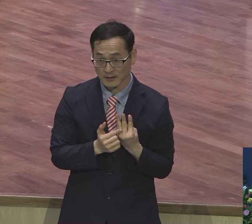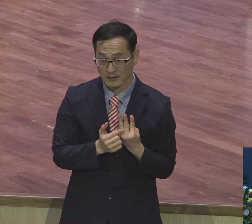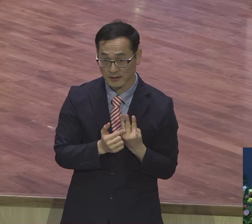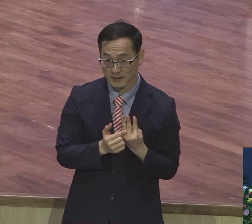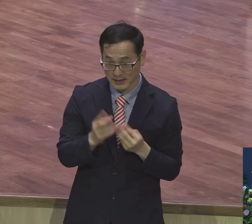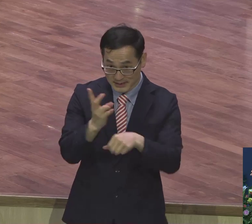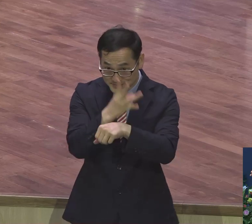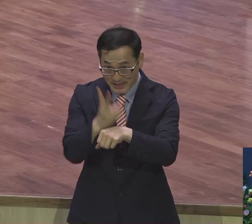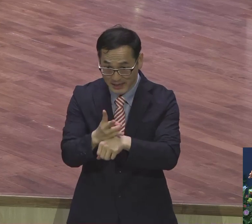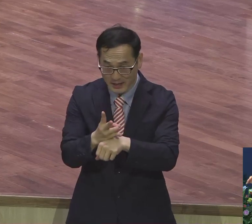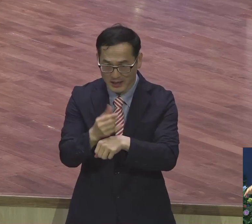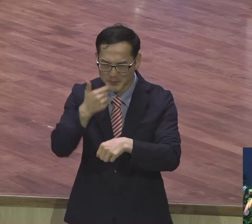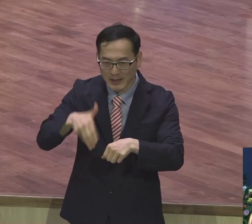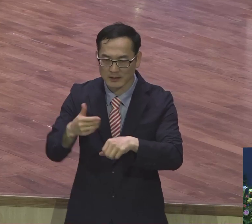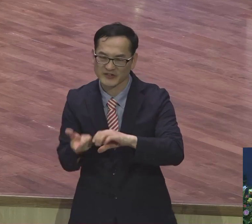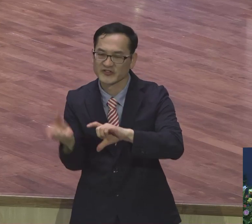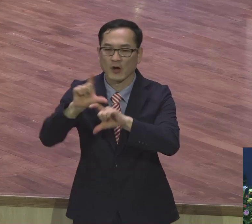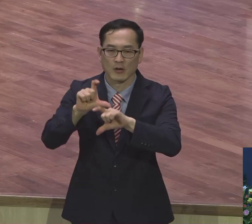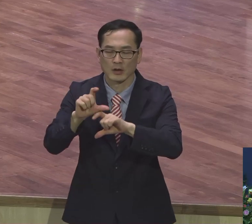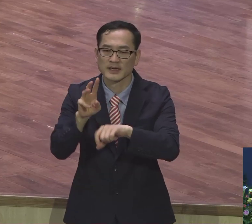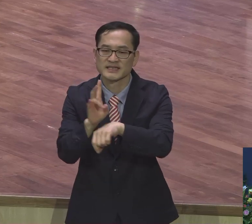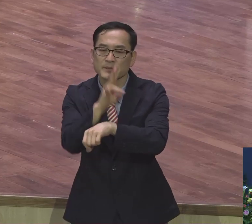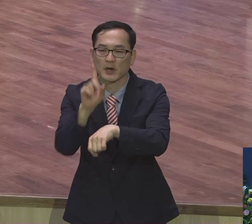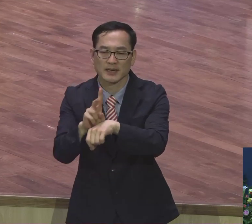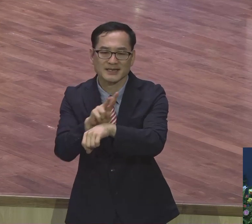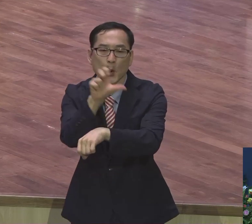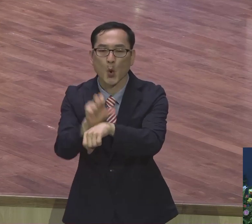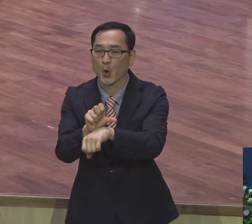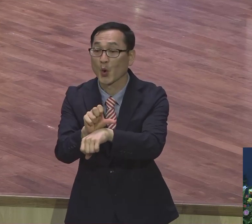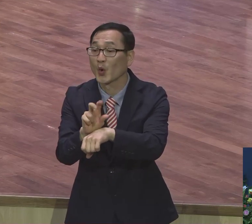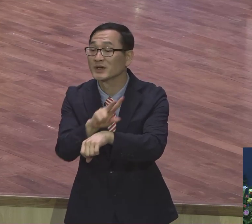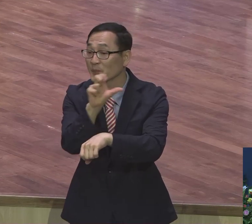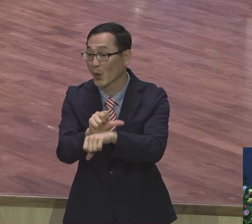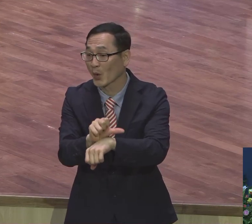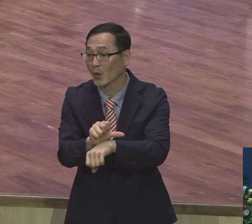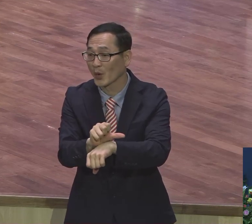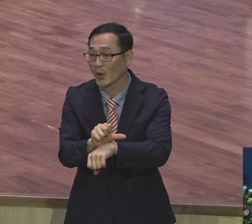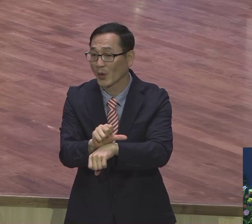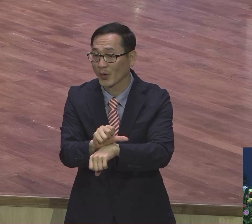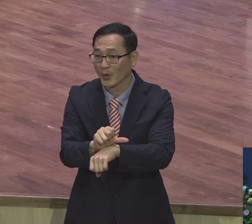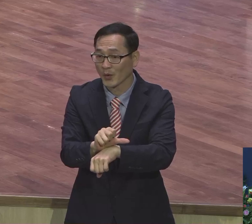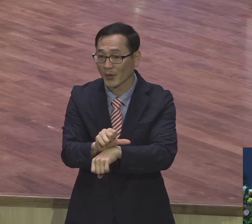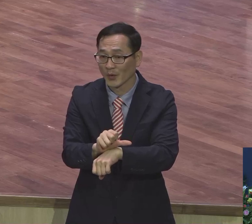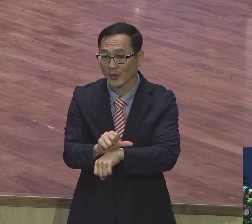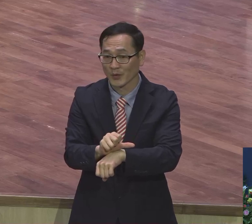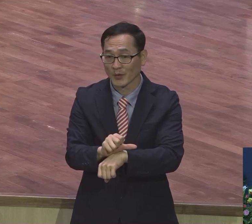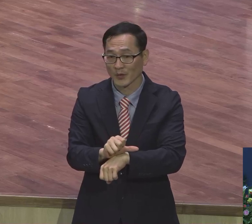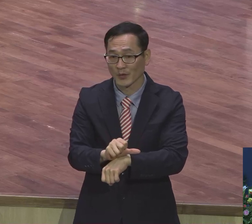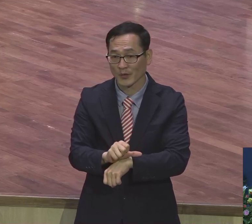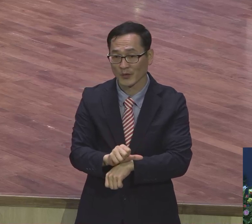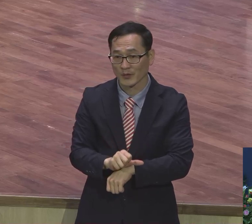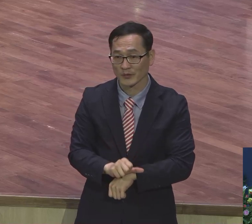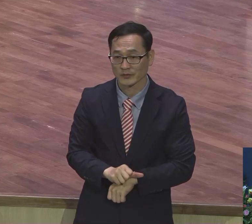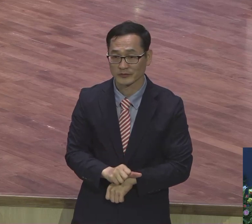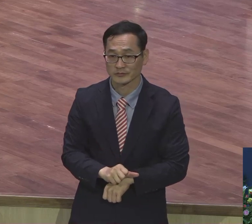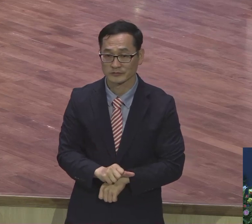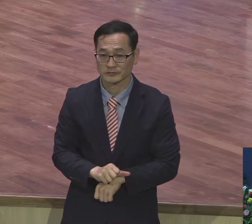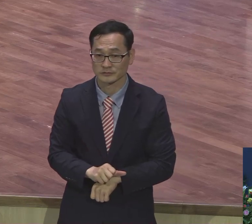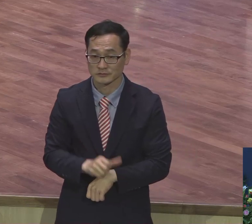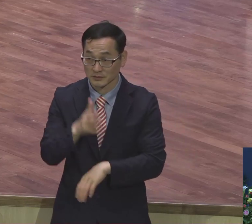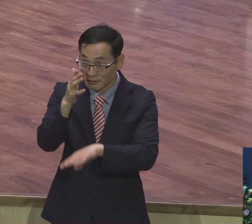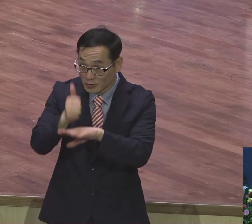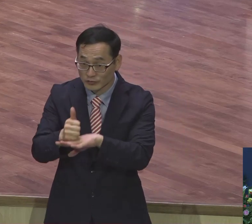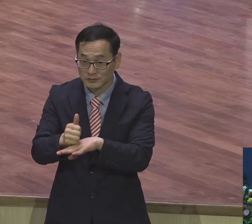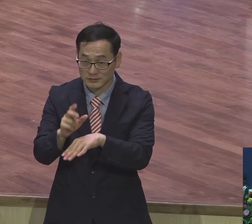영원으로 그렇게 응답을 받는데. 그 응답이 뭐냐. 2, 3, 7 나라